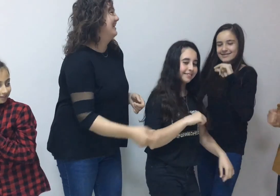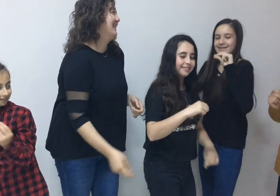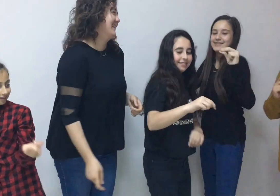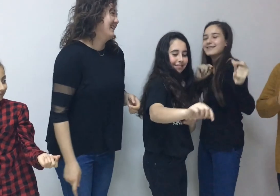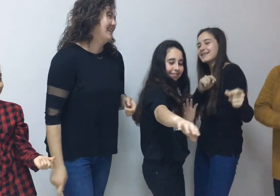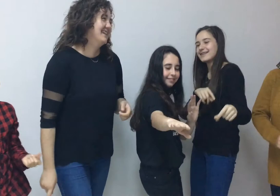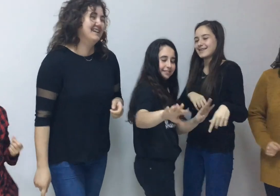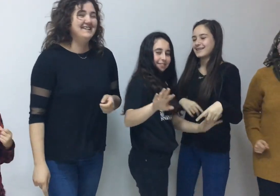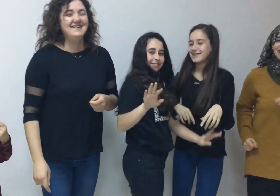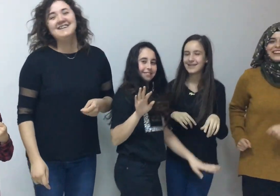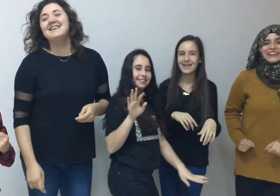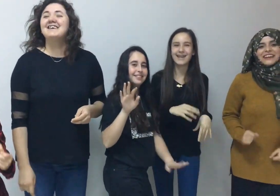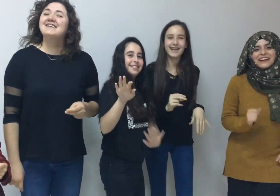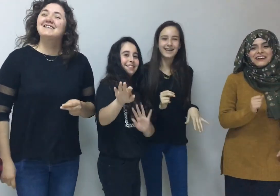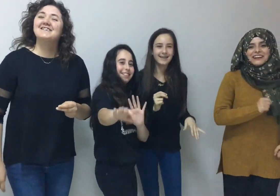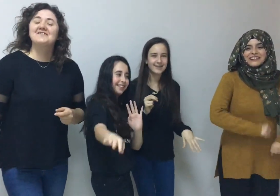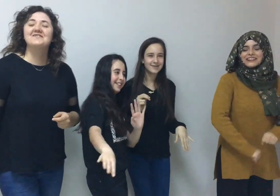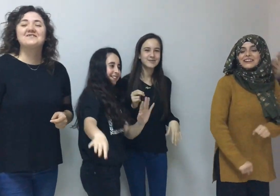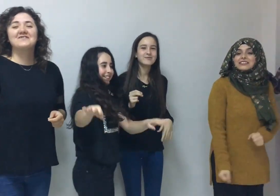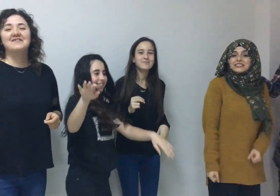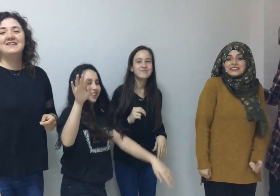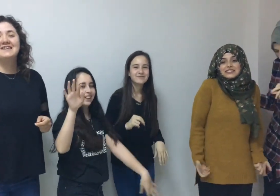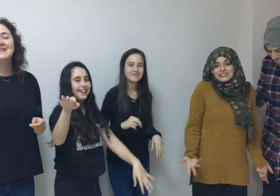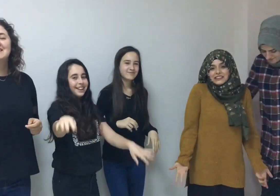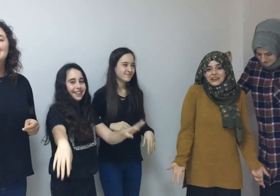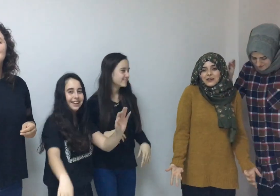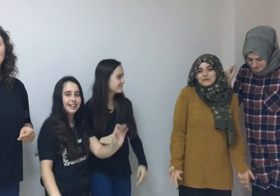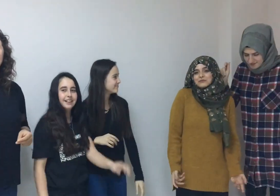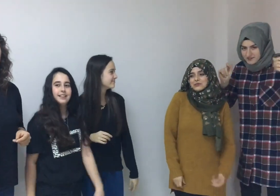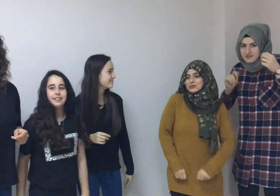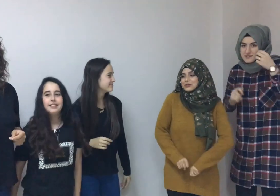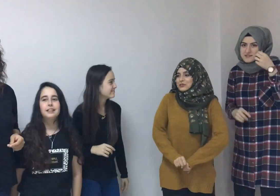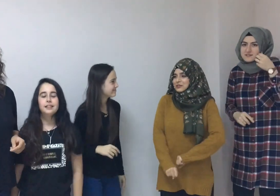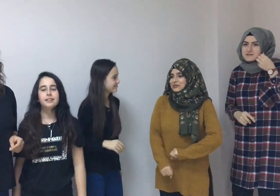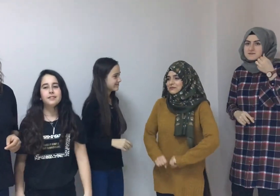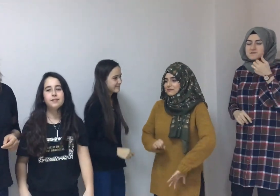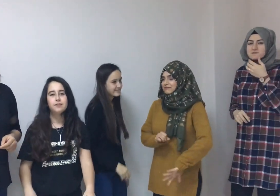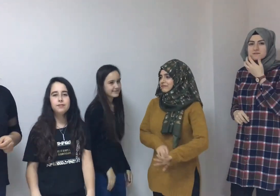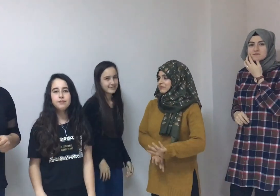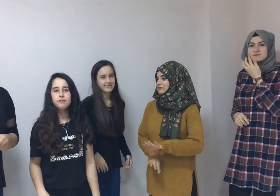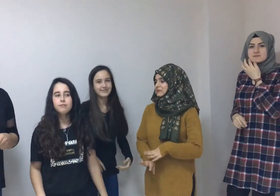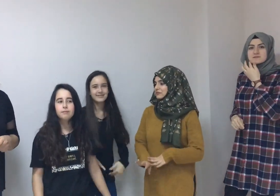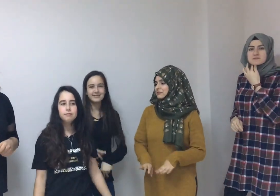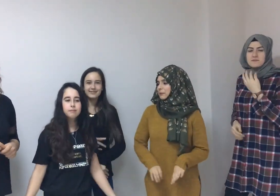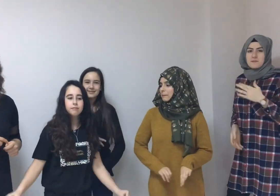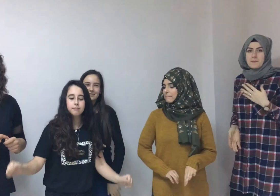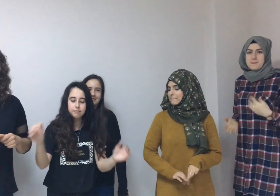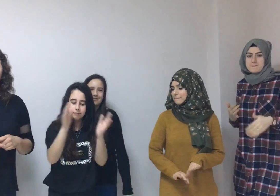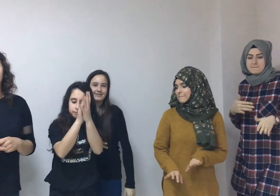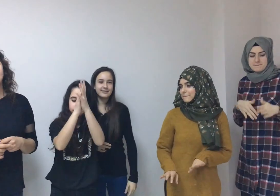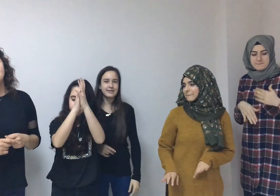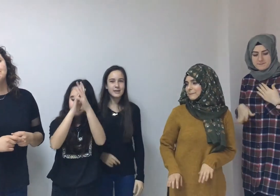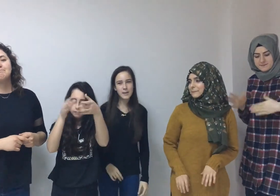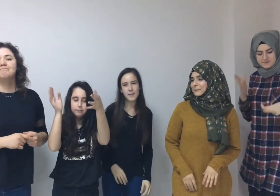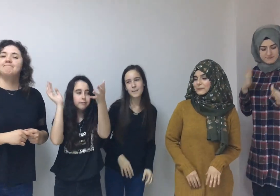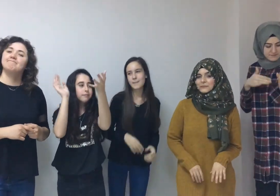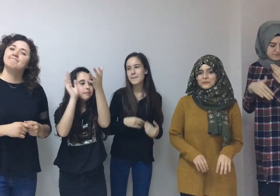derdim kalbimin işine,